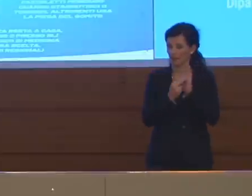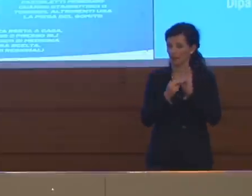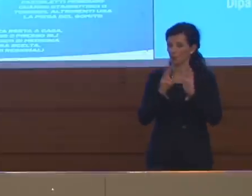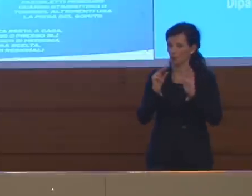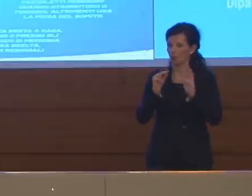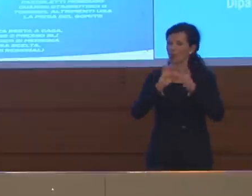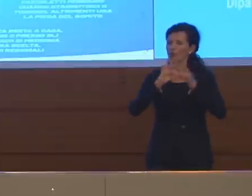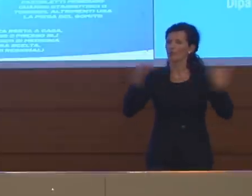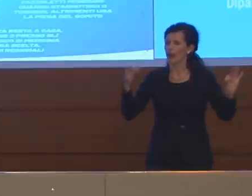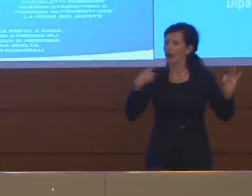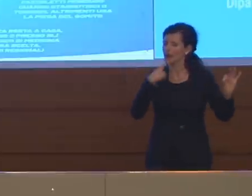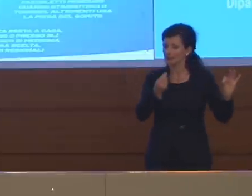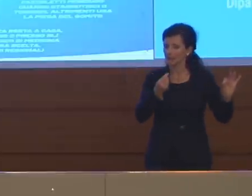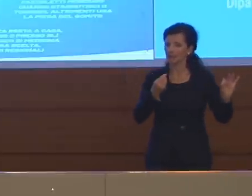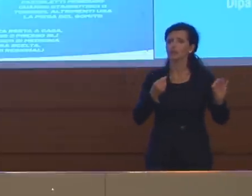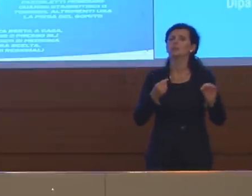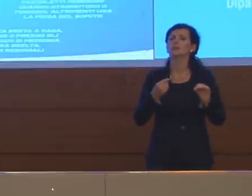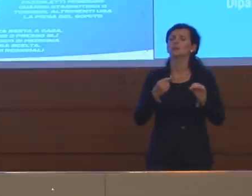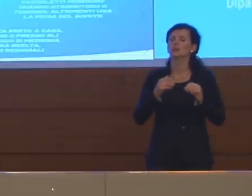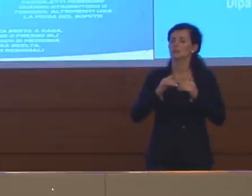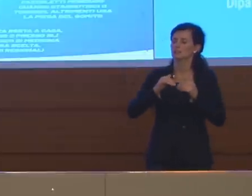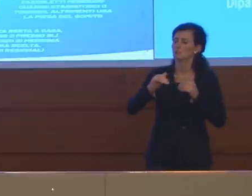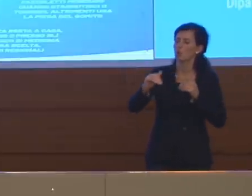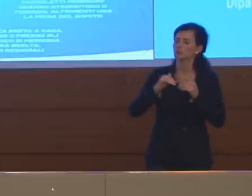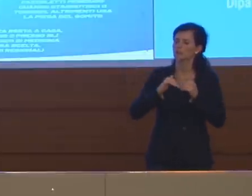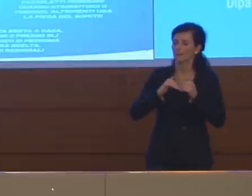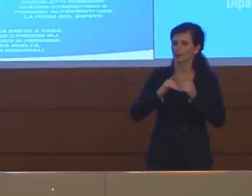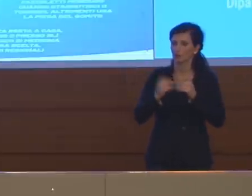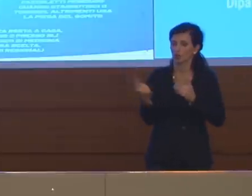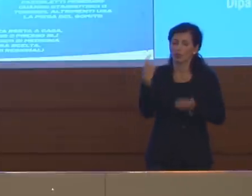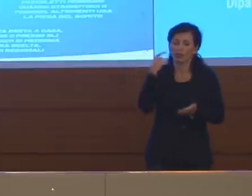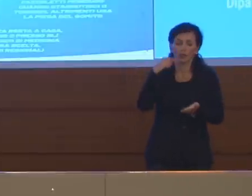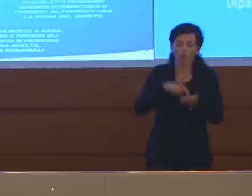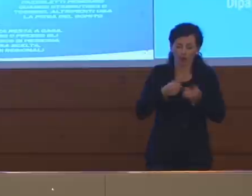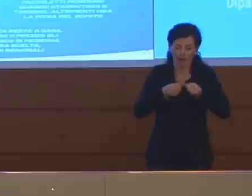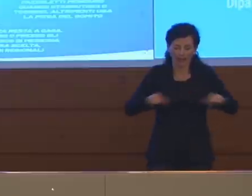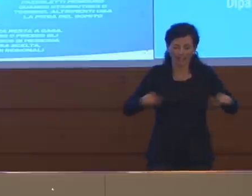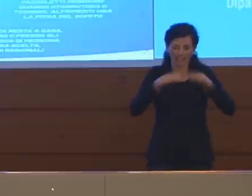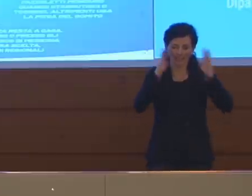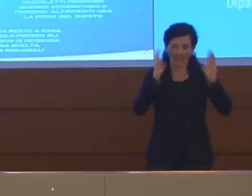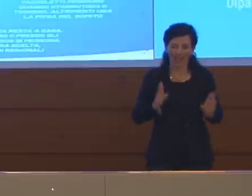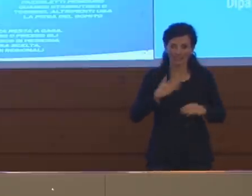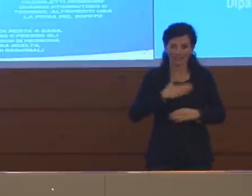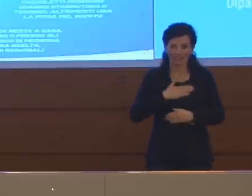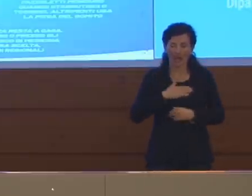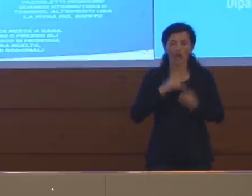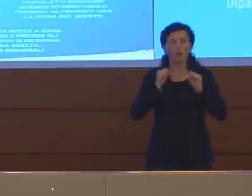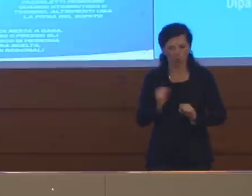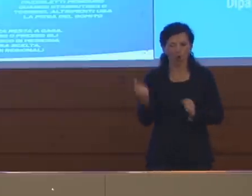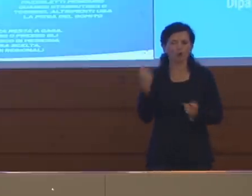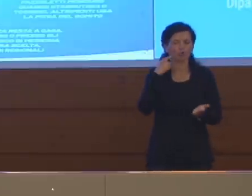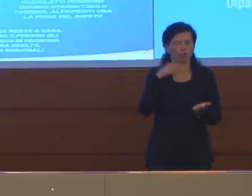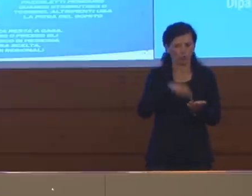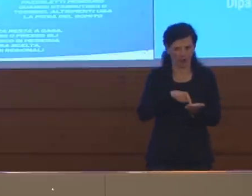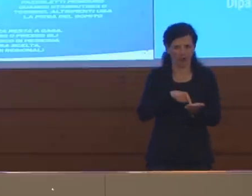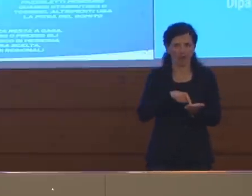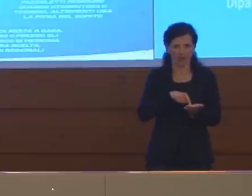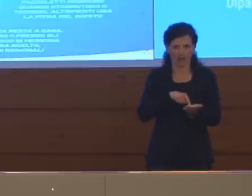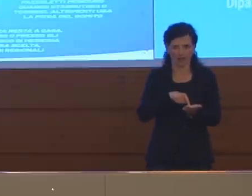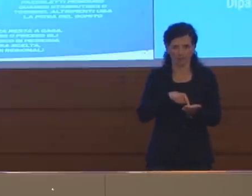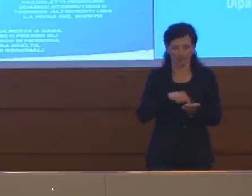sarà sempre consentito lo spostamento per rientrare presso la propria residenza o domicilio, che è un divieto che nelle